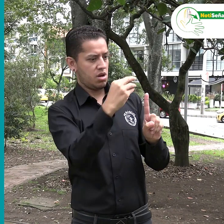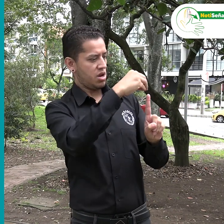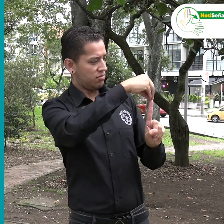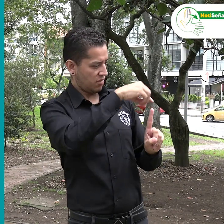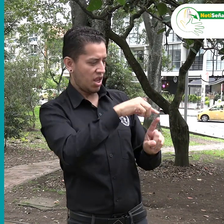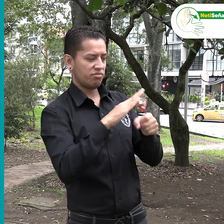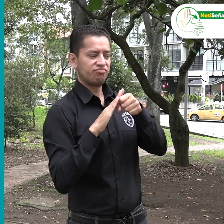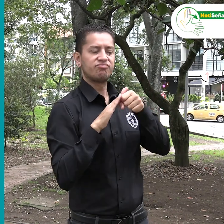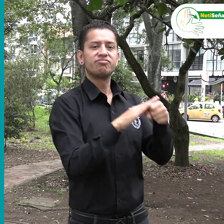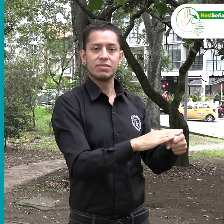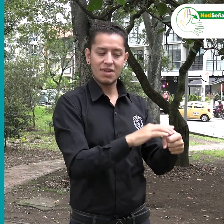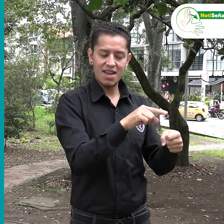sordas